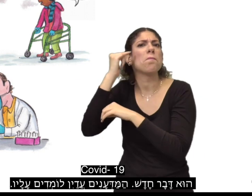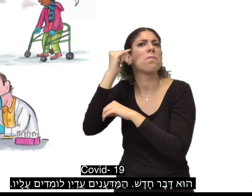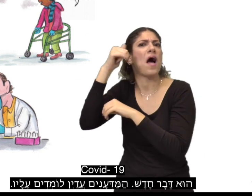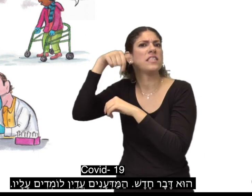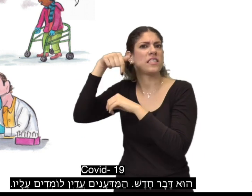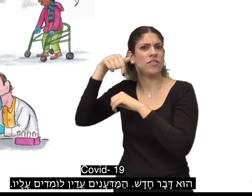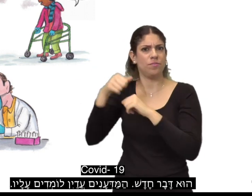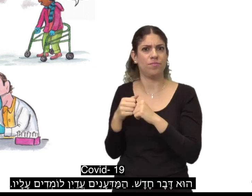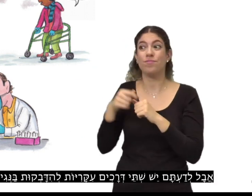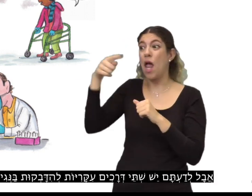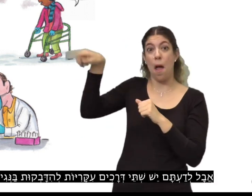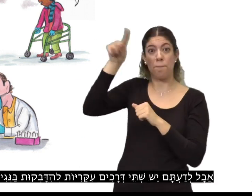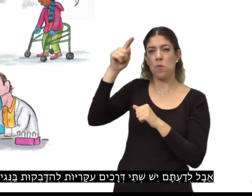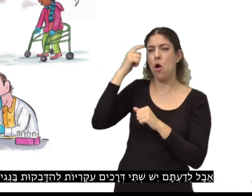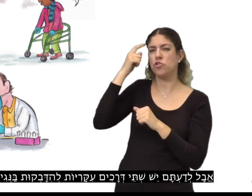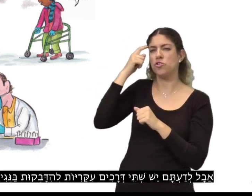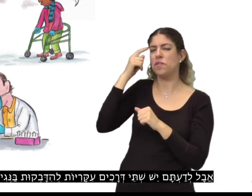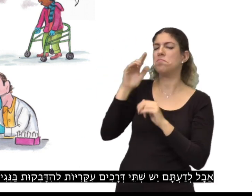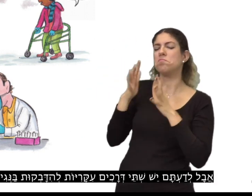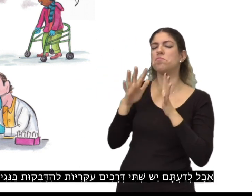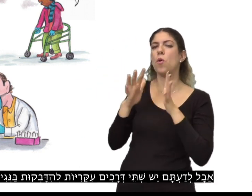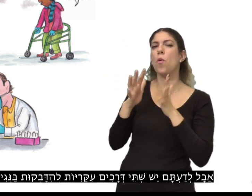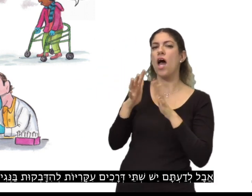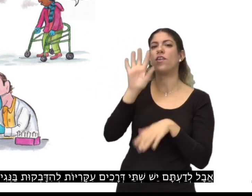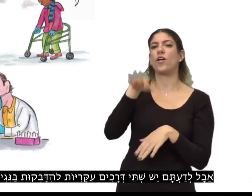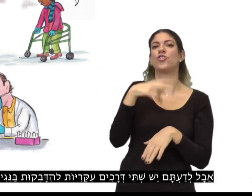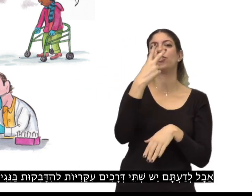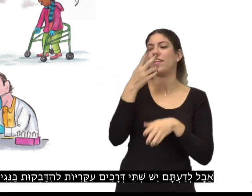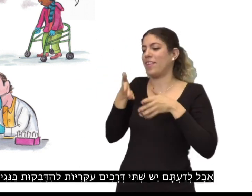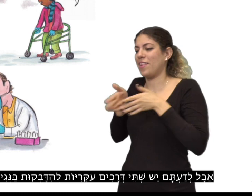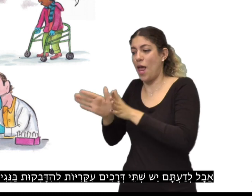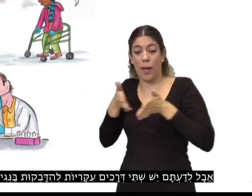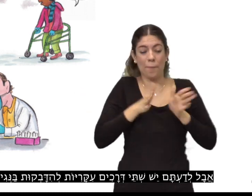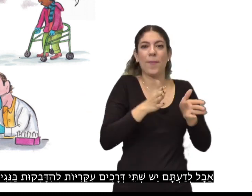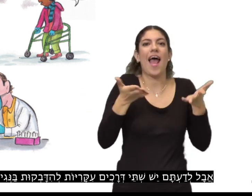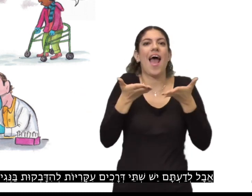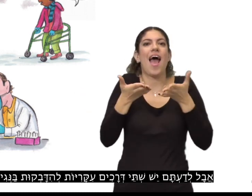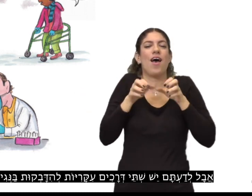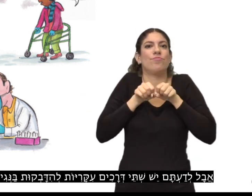אבל לדעתם, יש שתי דרכים עיקריות להידבקות בנגיף.